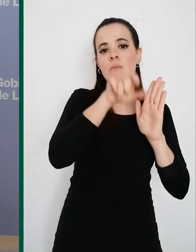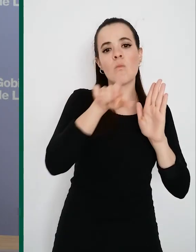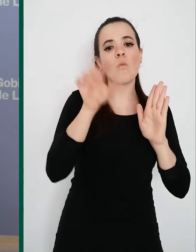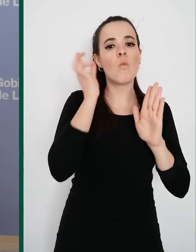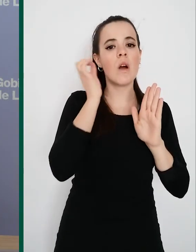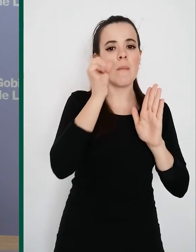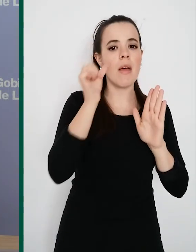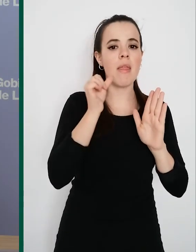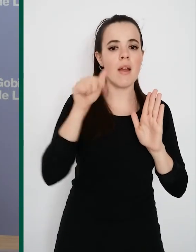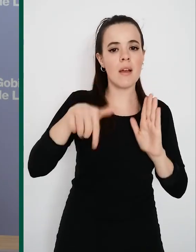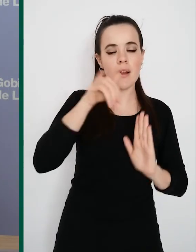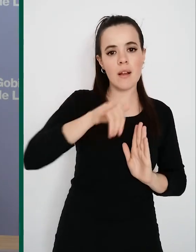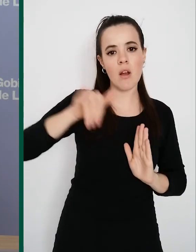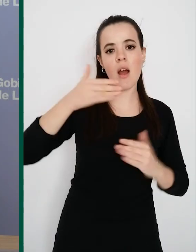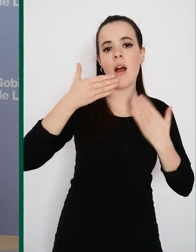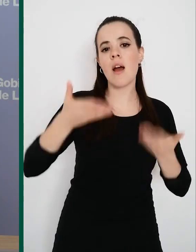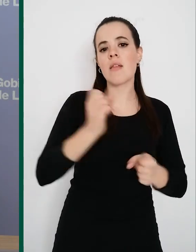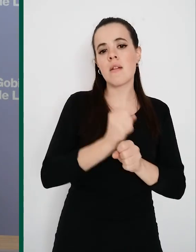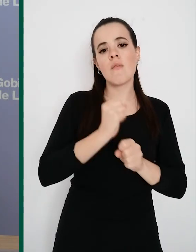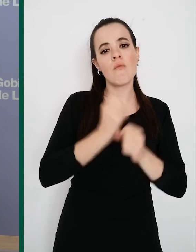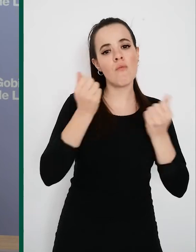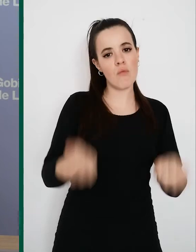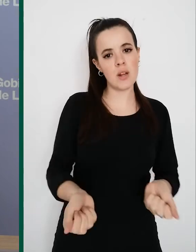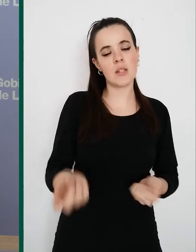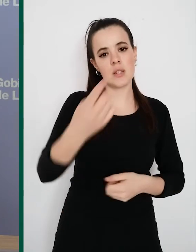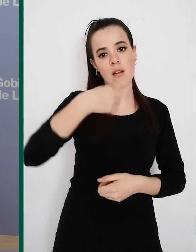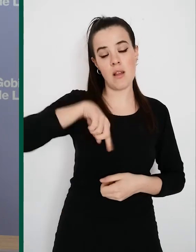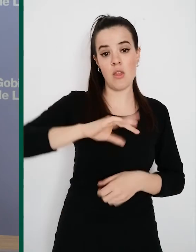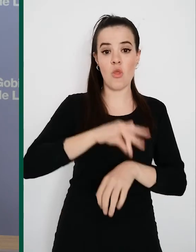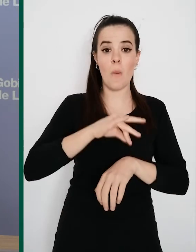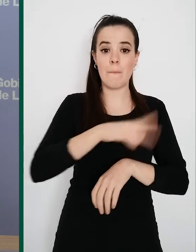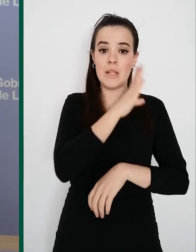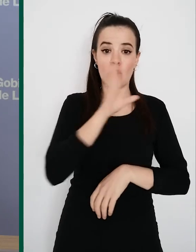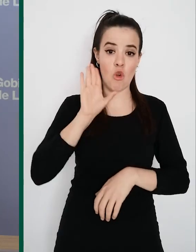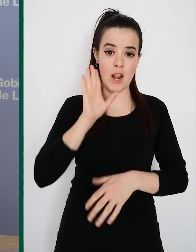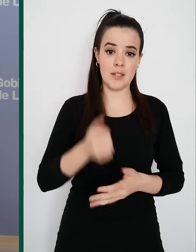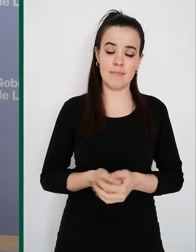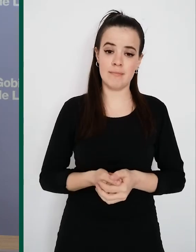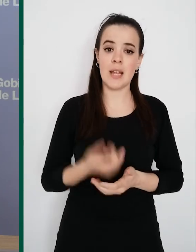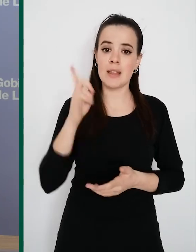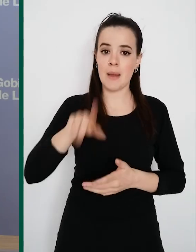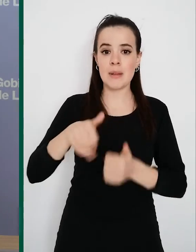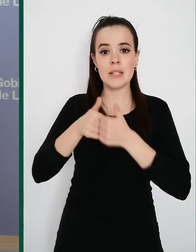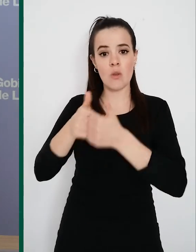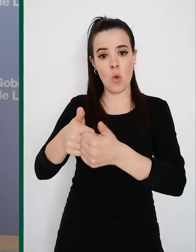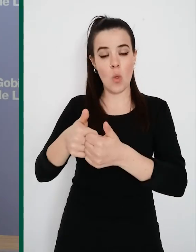Rioja, gracias al gran trabajo que están realizando nuestras matronas. Al igual que se realiza el seguimiento del programa del niño sano,